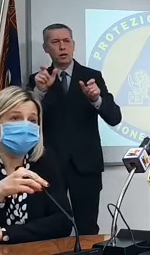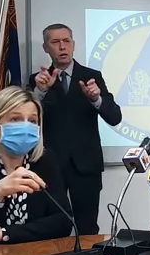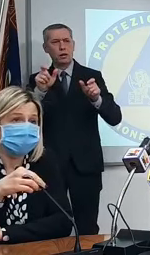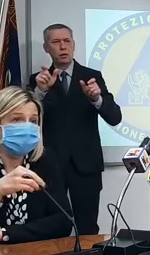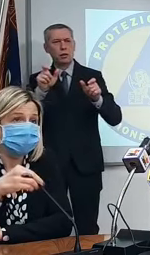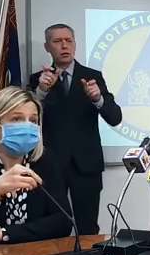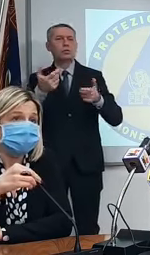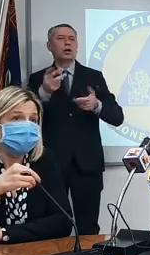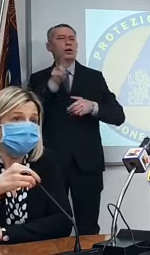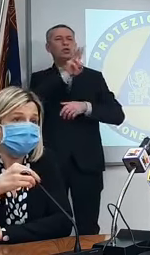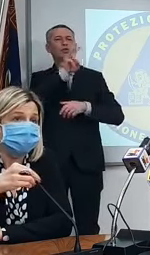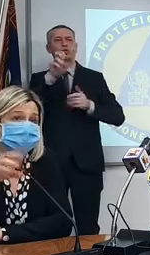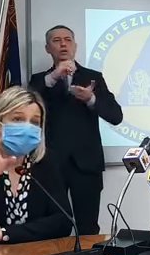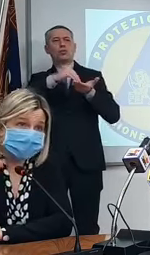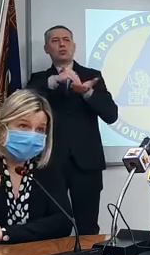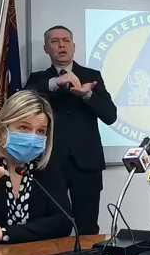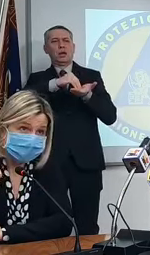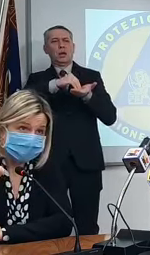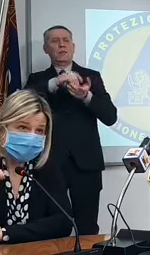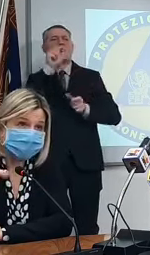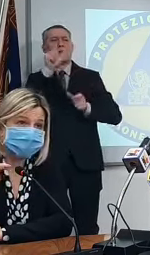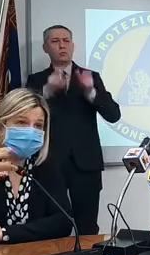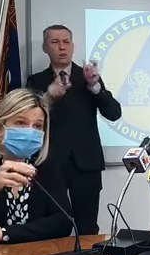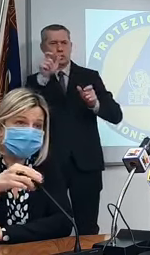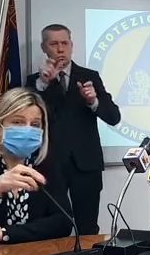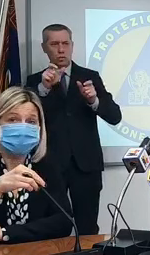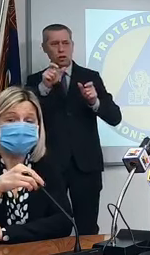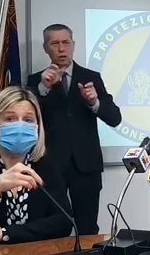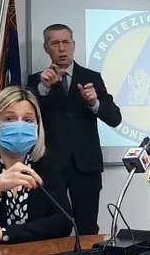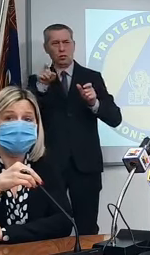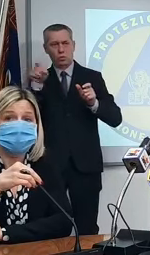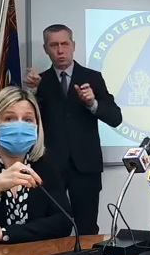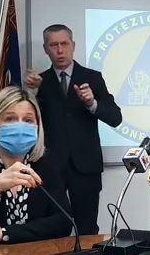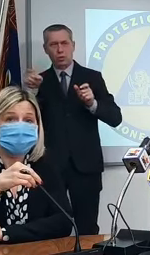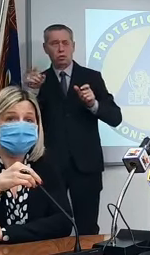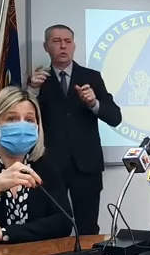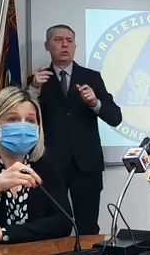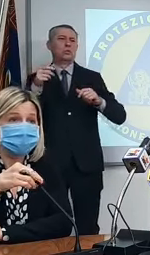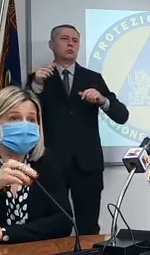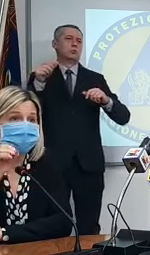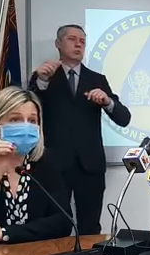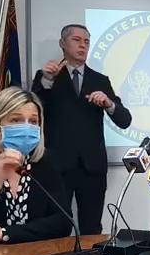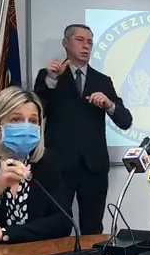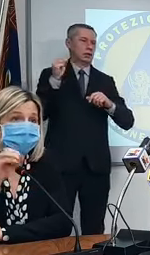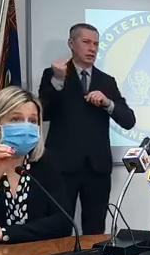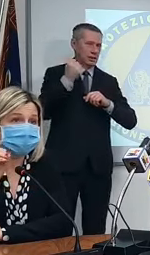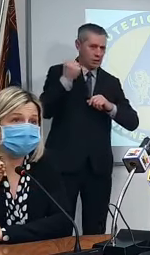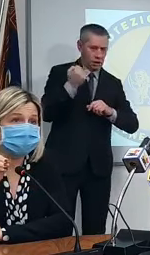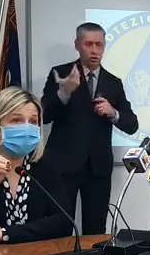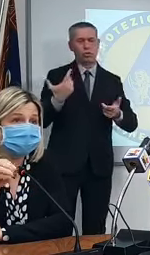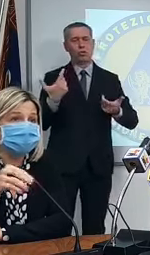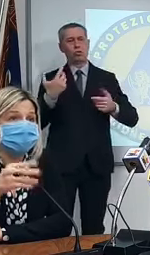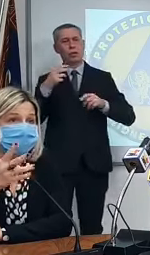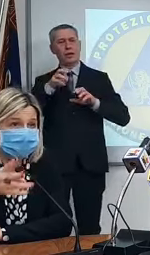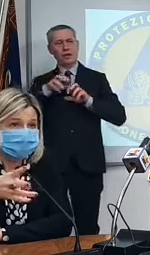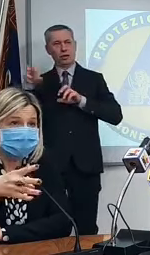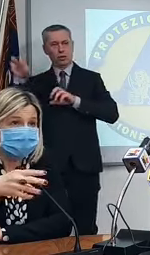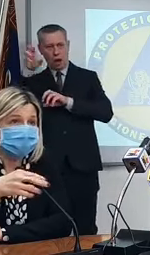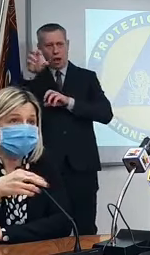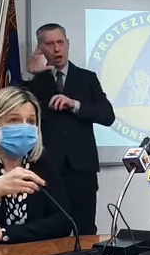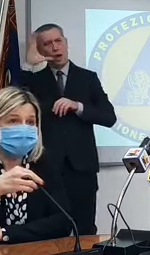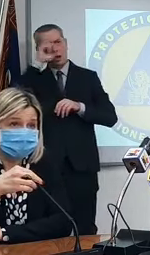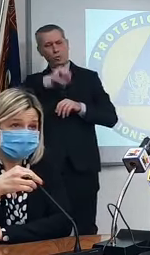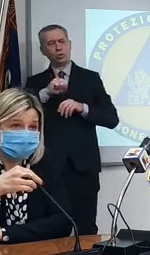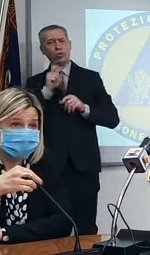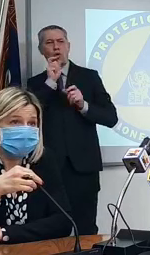famosi 200.000 persone che il SERD ha individuato quindi il servizio epidemiologico regionale con codice esenzione anche